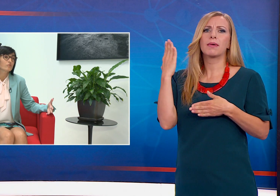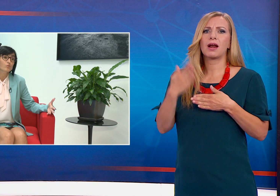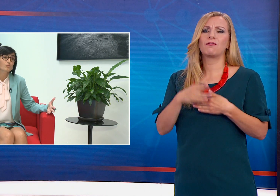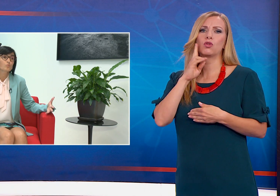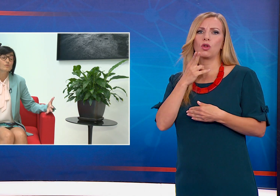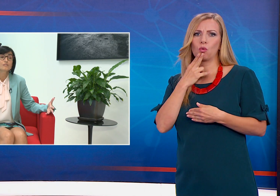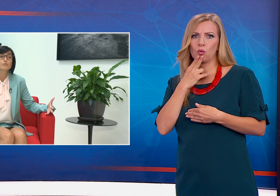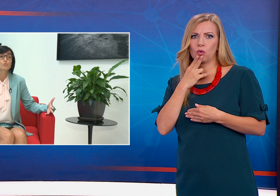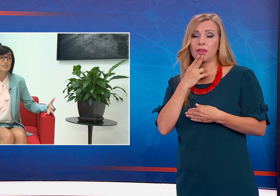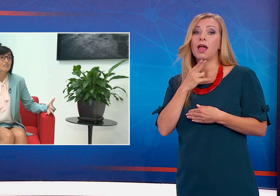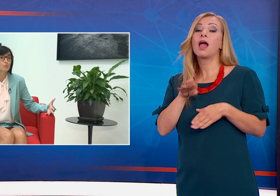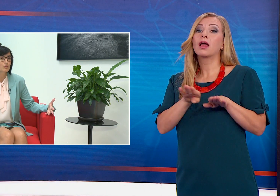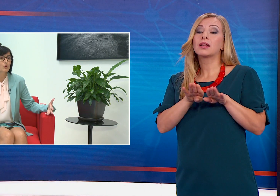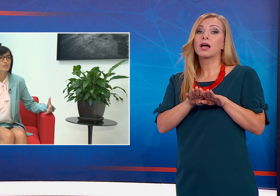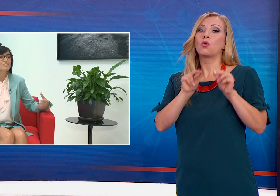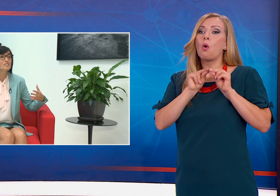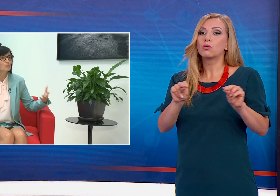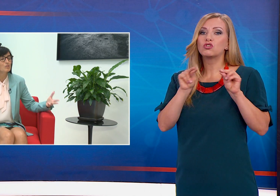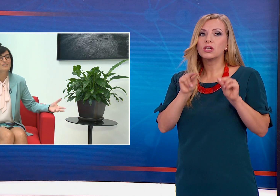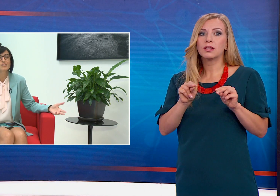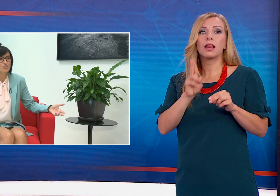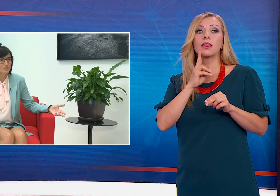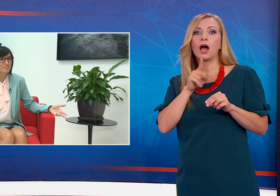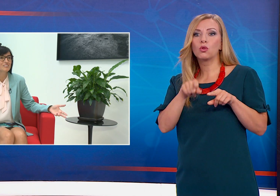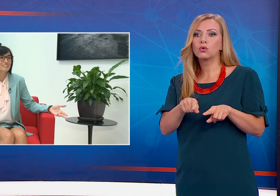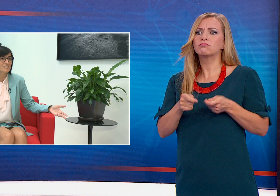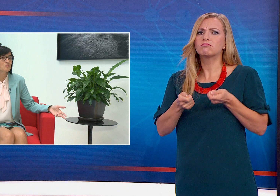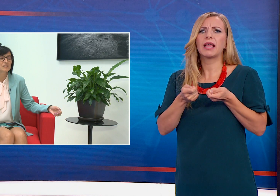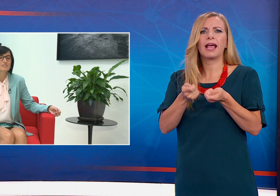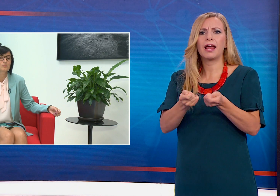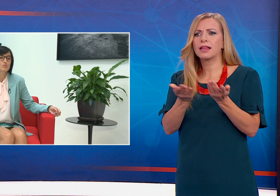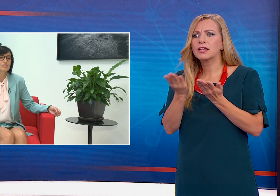творческо писане дори на глухи хора и ги стимулира да четат и те самите да пишат.